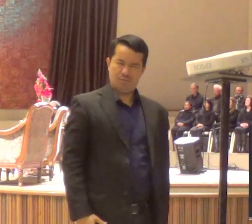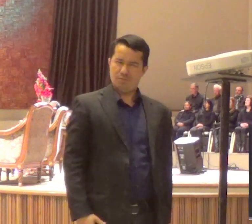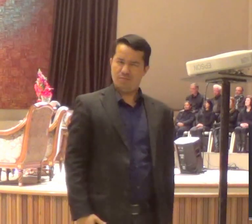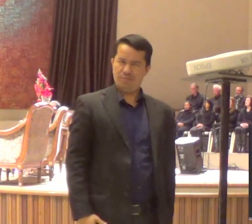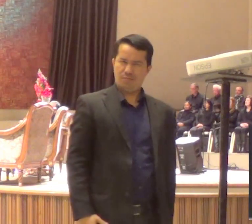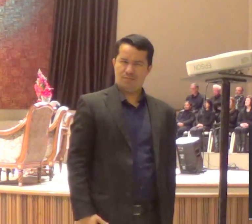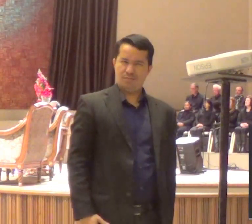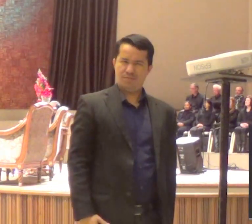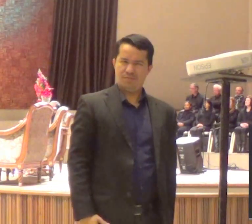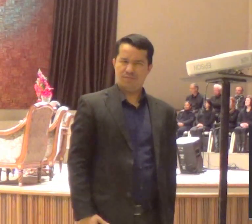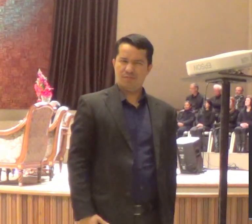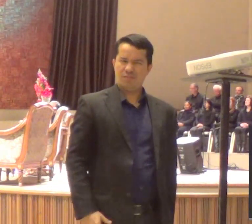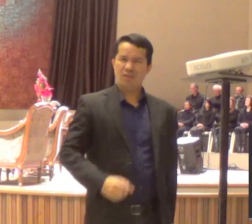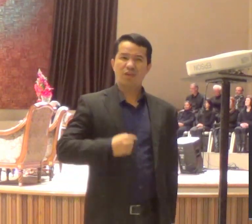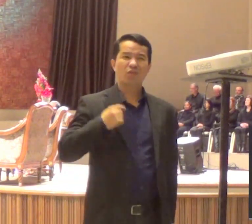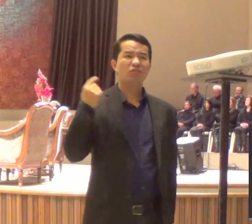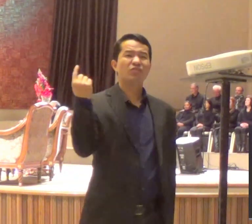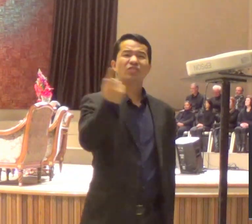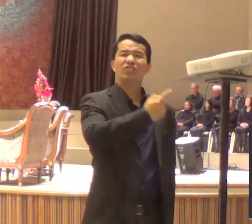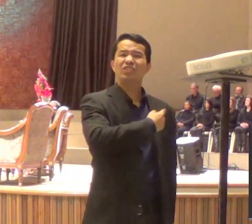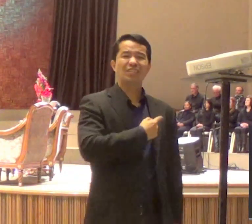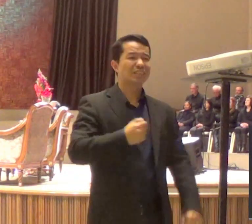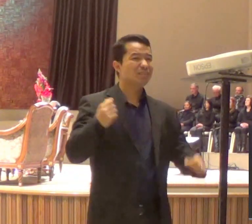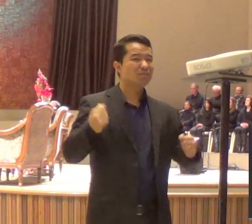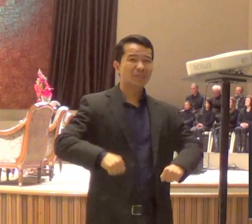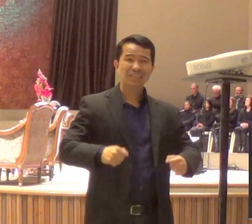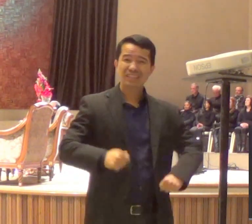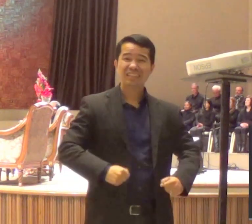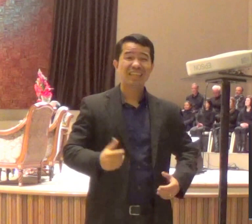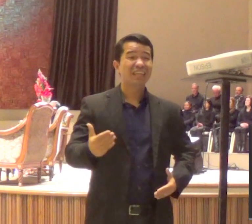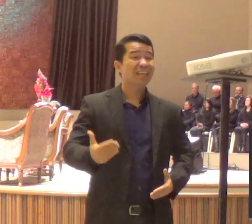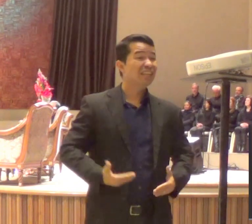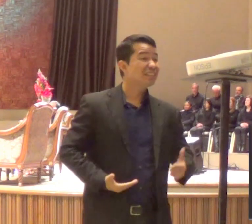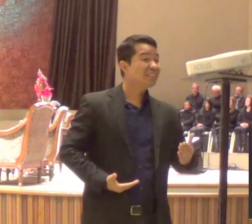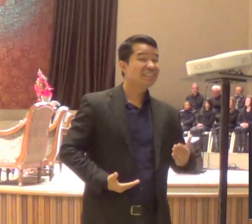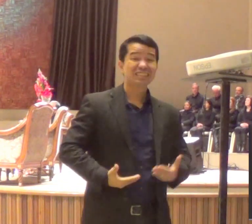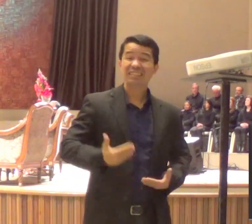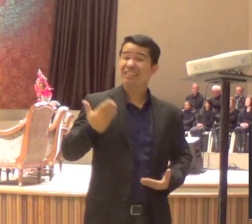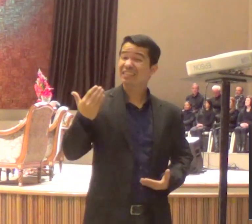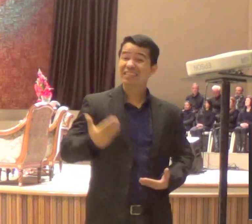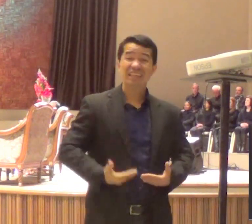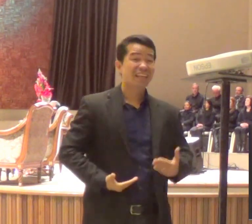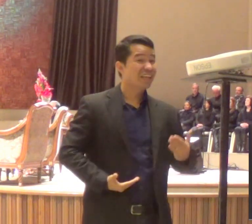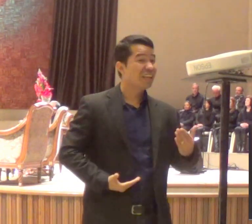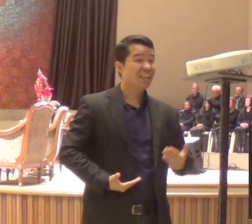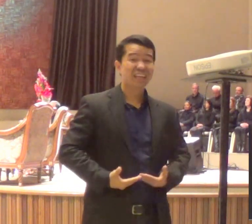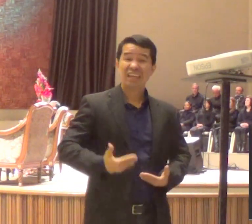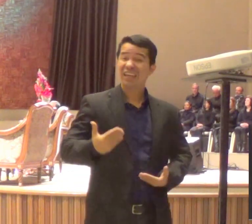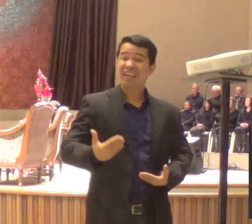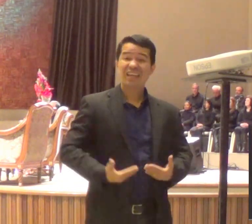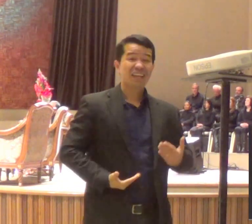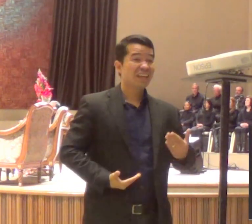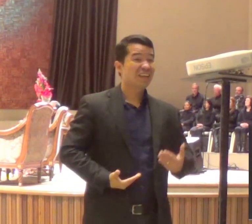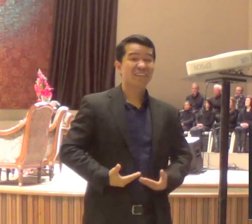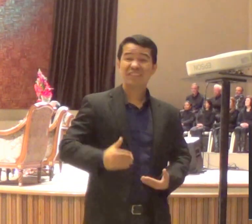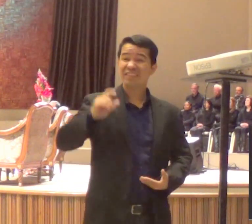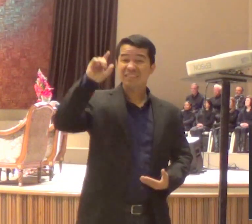nós somos servos, e aí Jesus diz assim, quem é o mais importante, não é o que senta na mesa, eu estou aqui sentado na mesa, eu sou o mais importante,